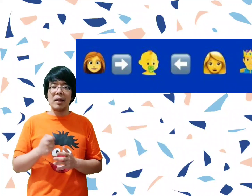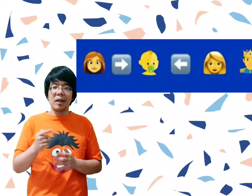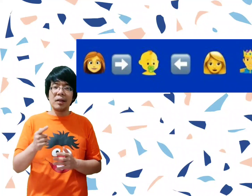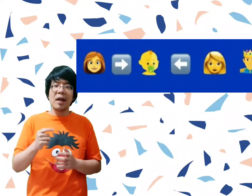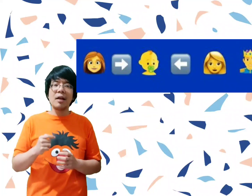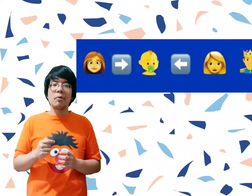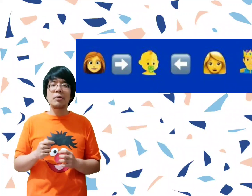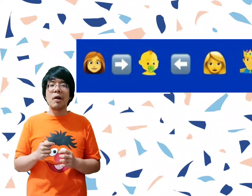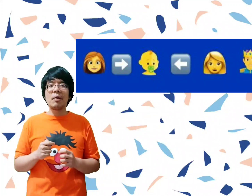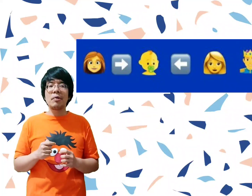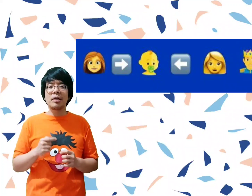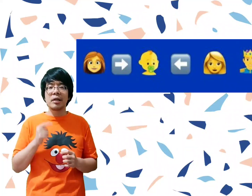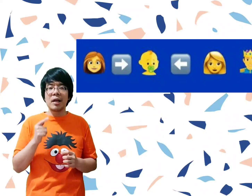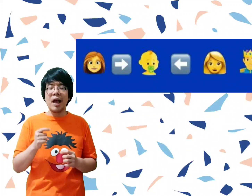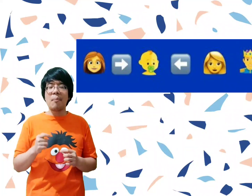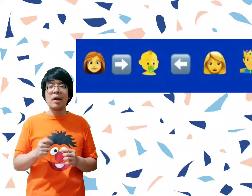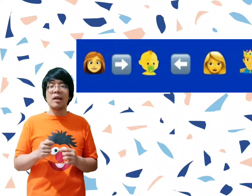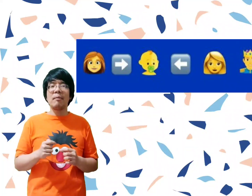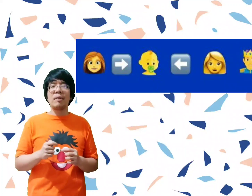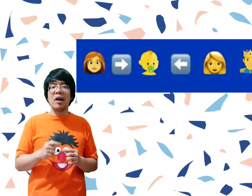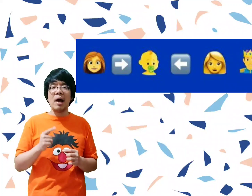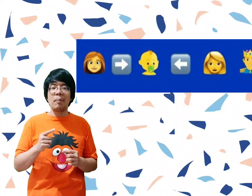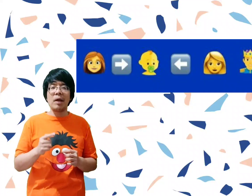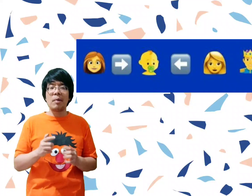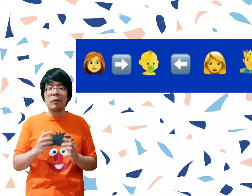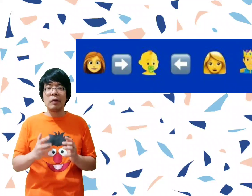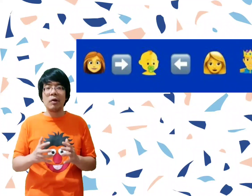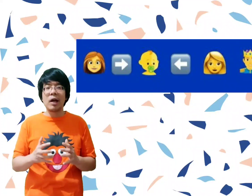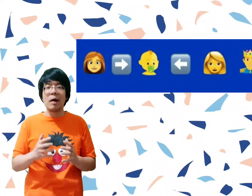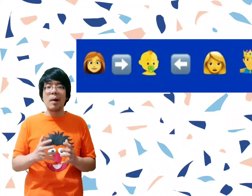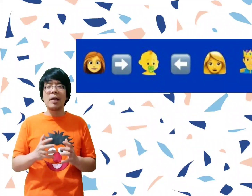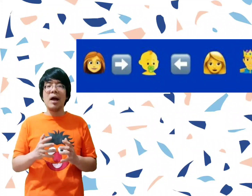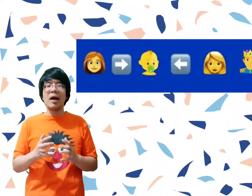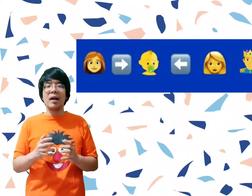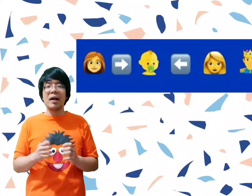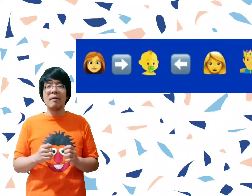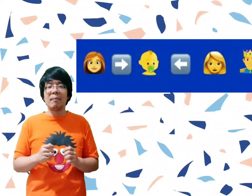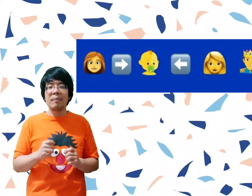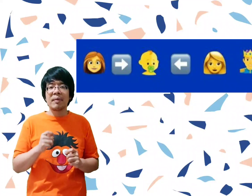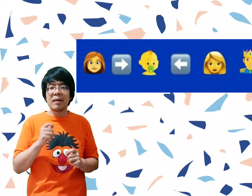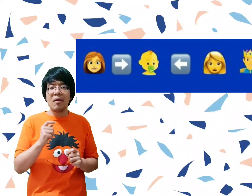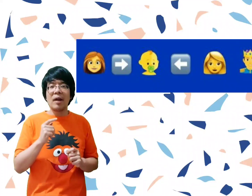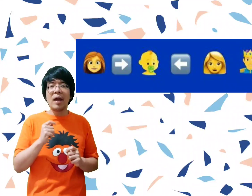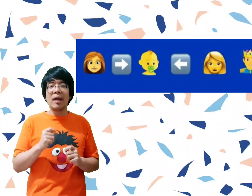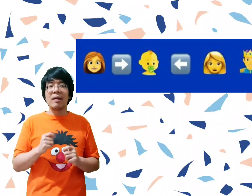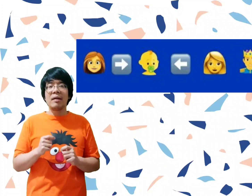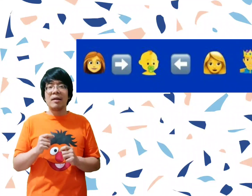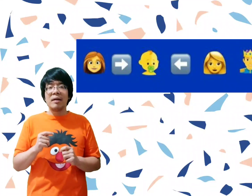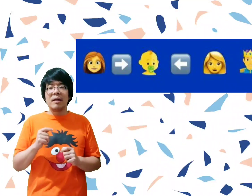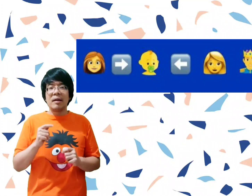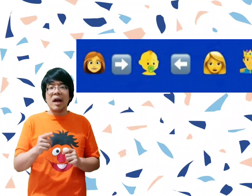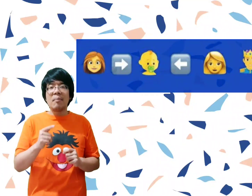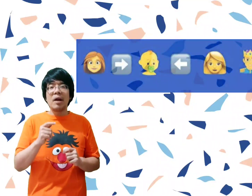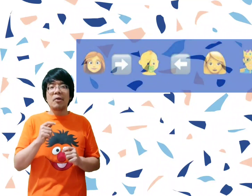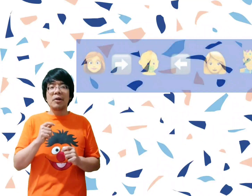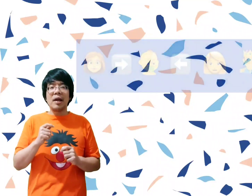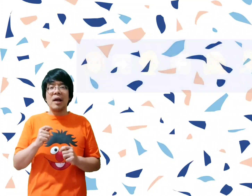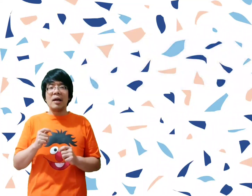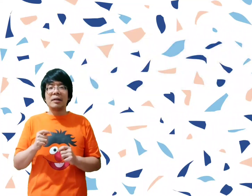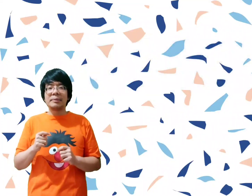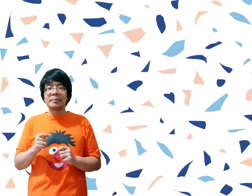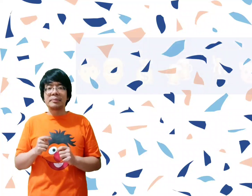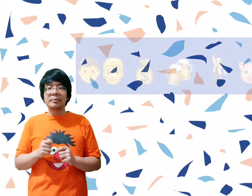ya. Nah, nanti tanya guru sekolah minggunya ceritanya apa nih? Biar lengkapnya ya, biar video ini nggak kepanjangan ya. Oke, yang